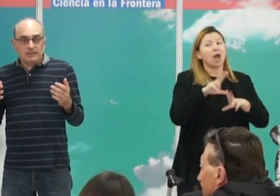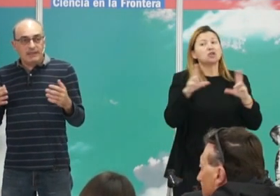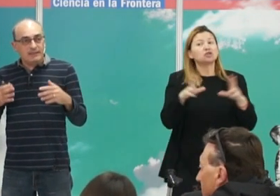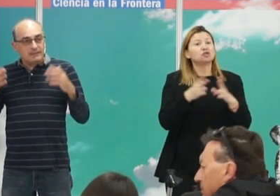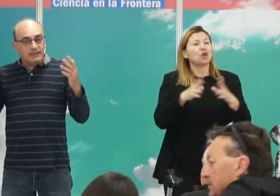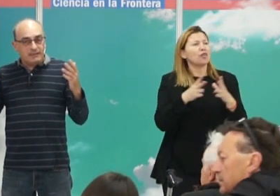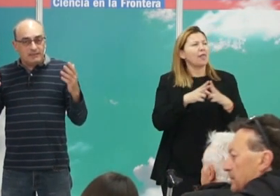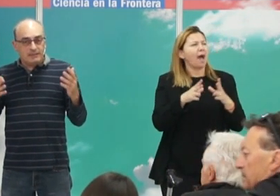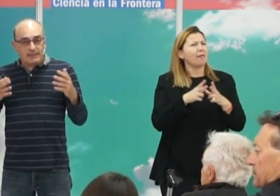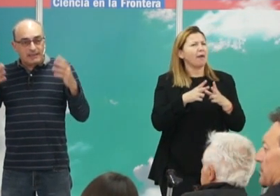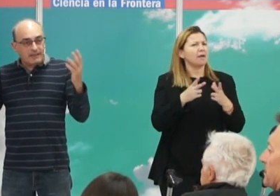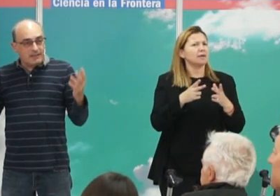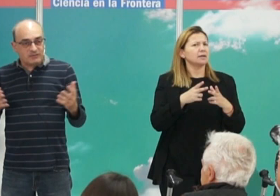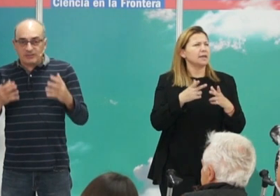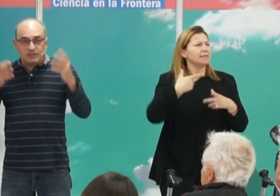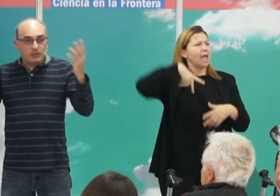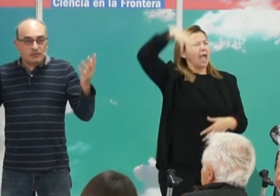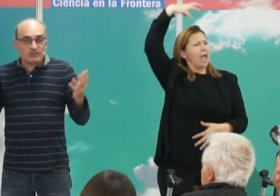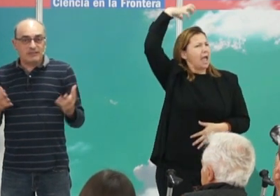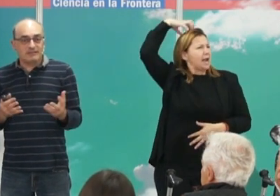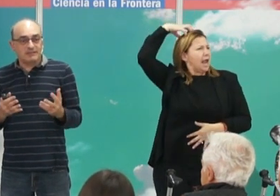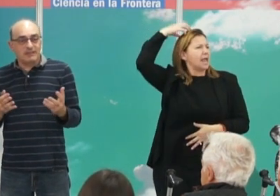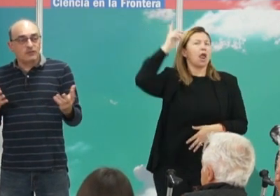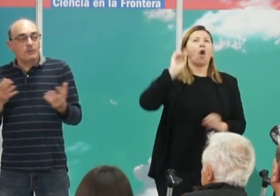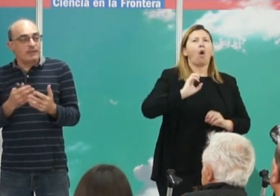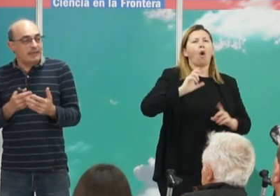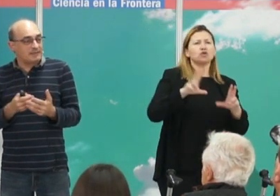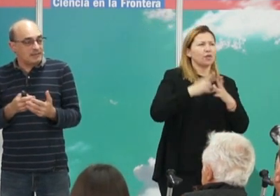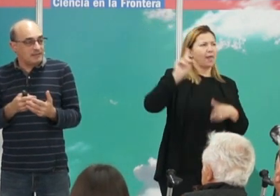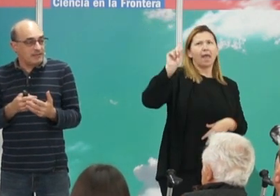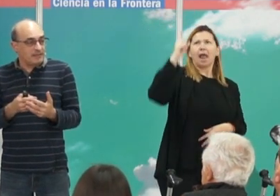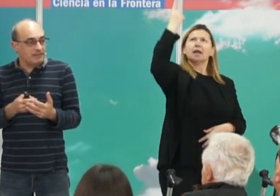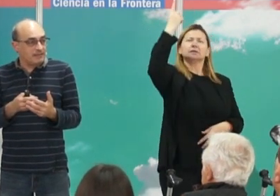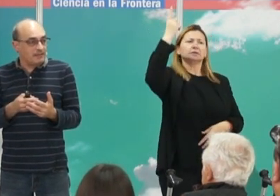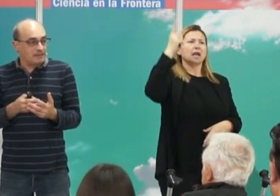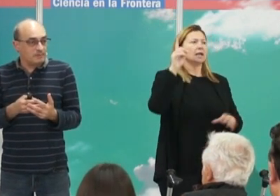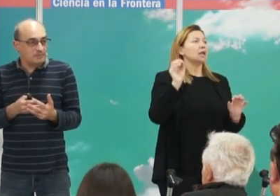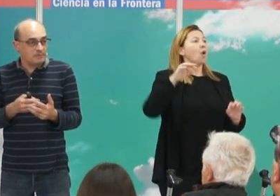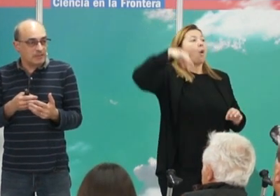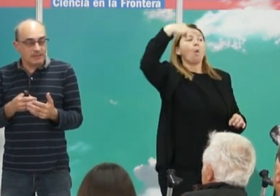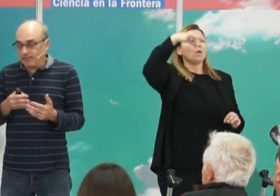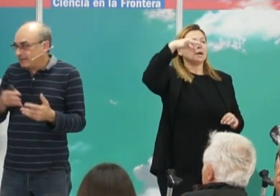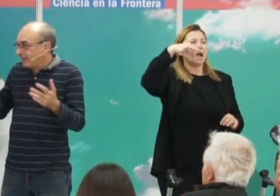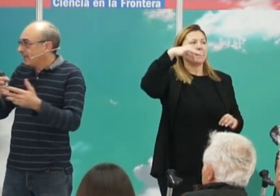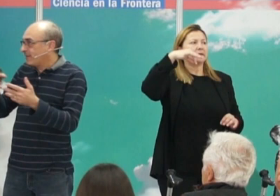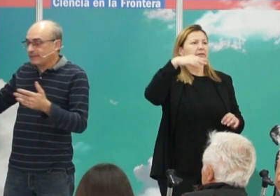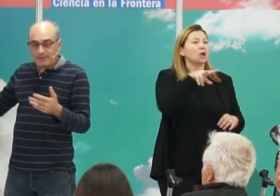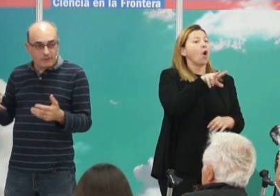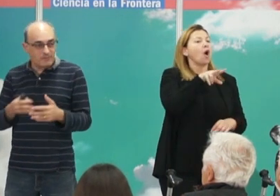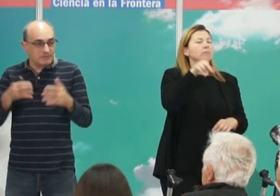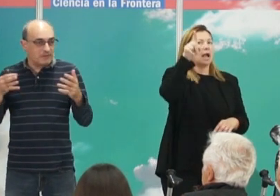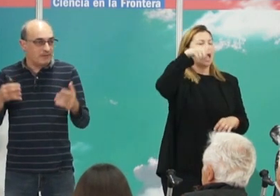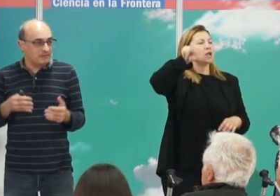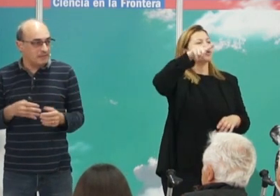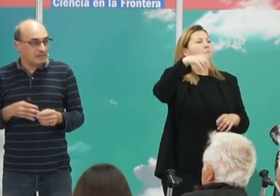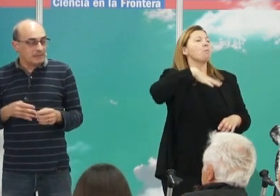una élite de reyes, dioses, que solo pueden casarse entre sí y que mantienen en cierta